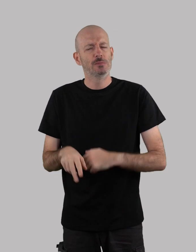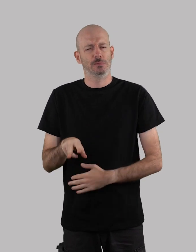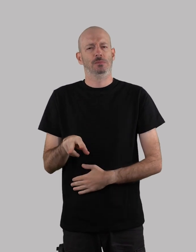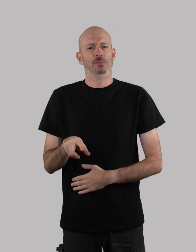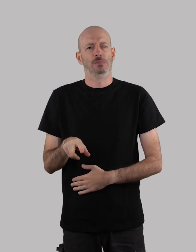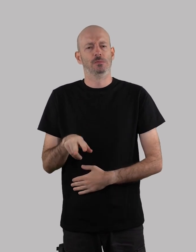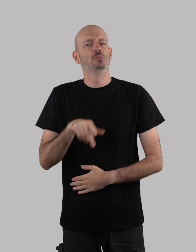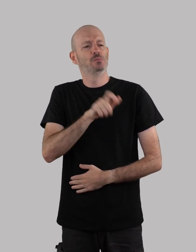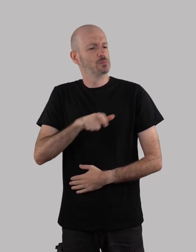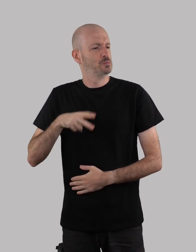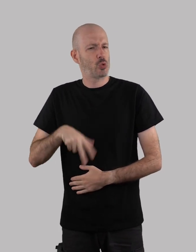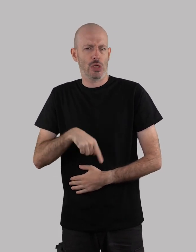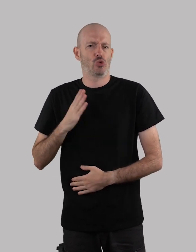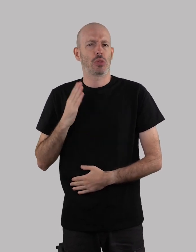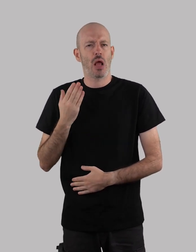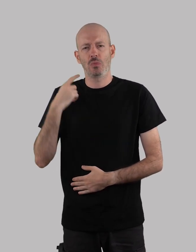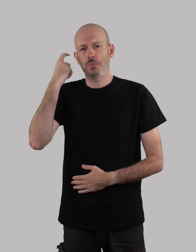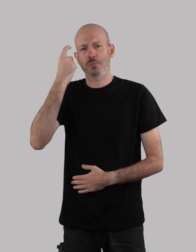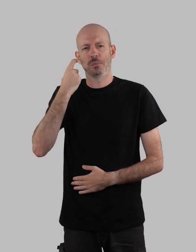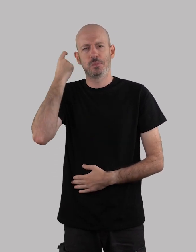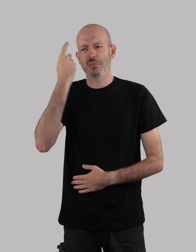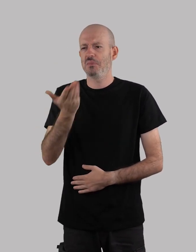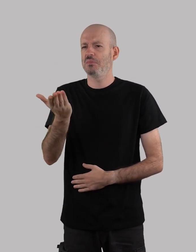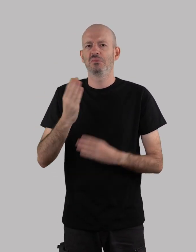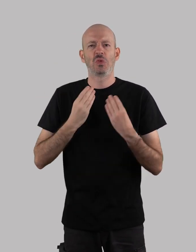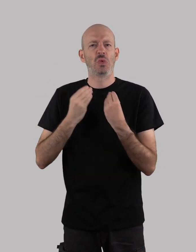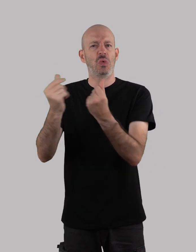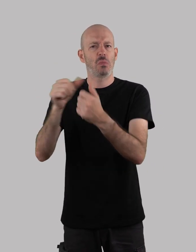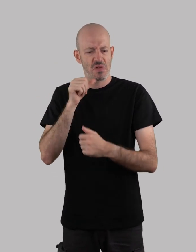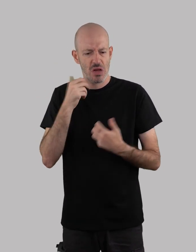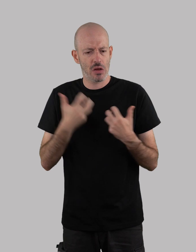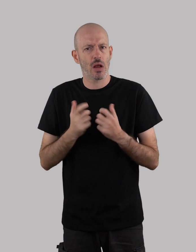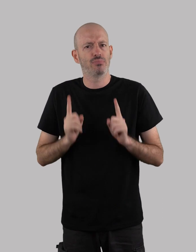Os soldados portugueses não entendiam porque fugiam os espanhóis.